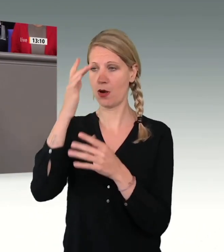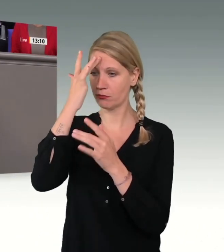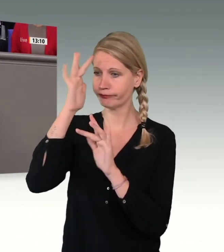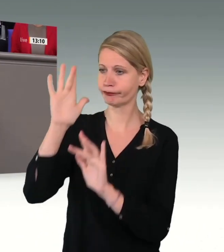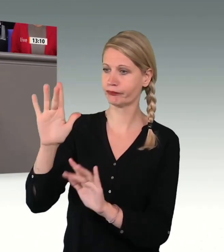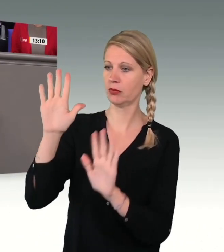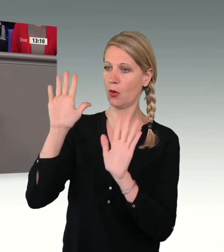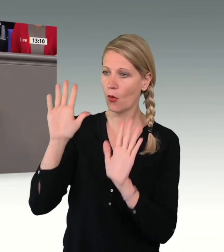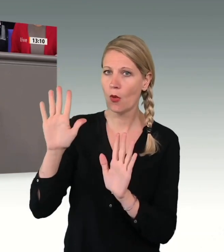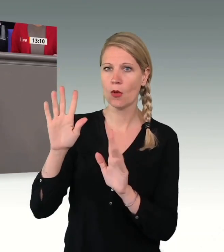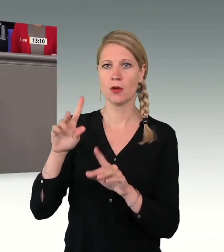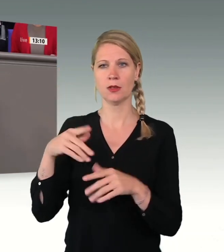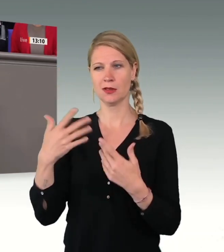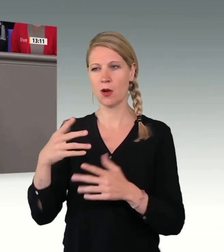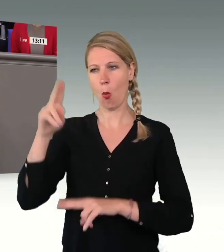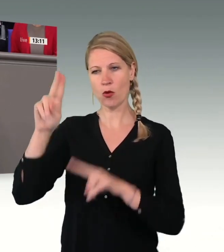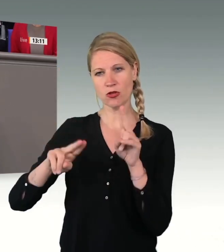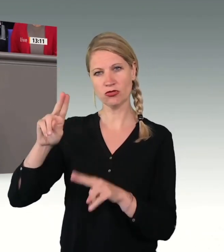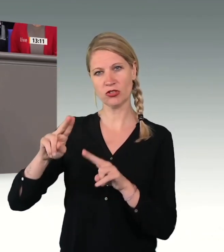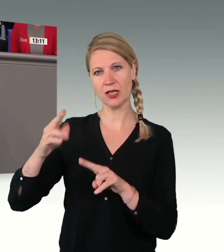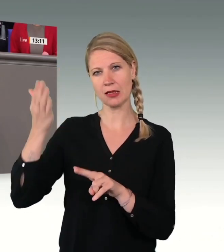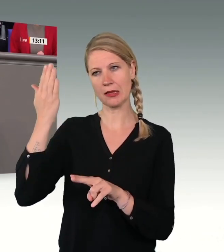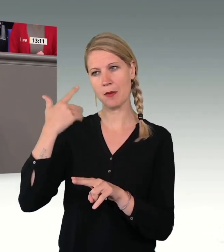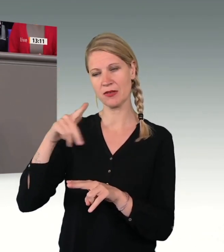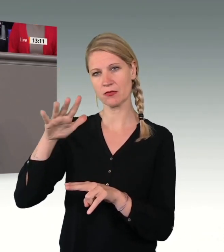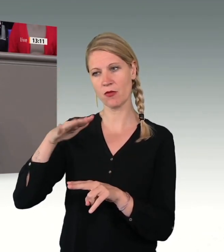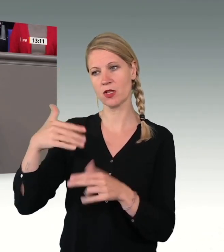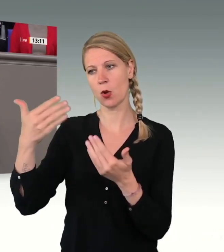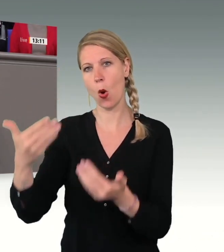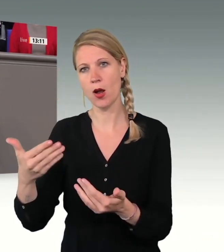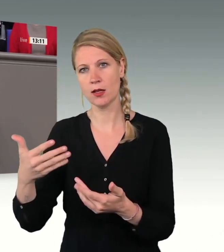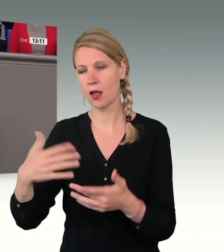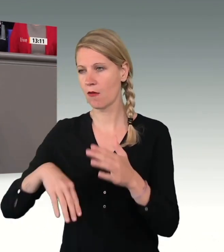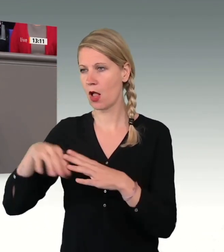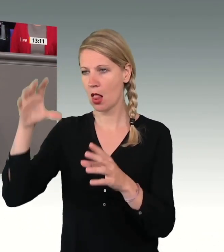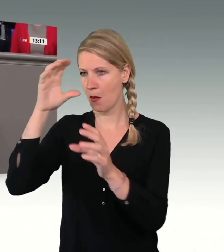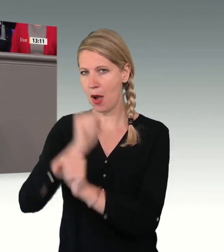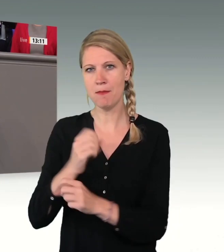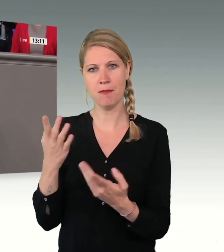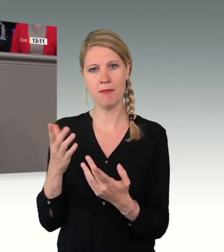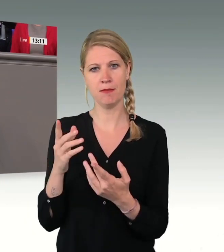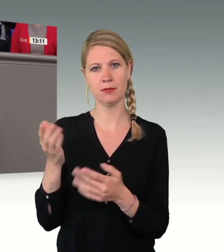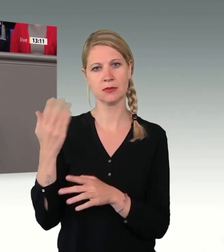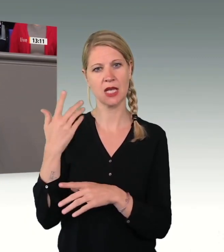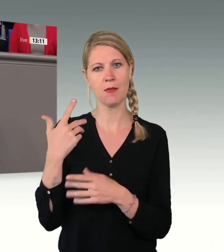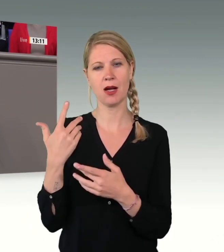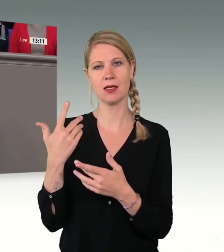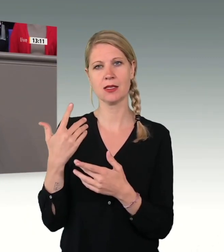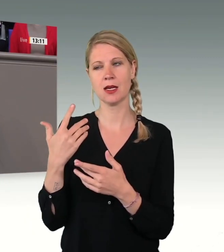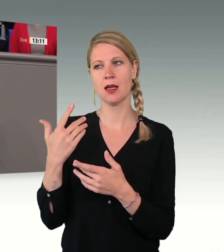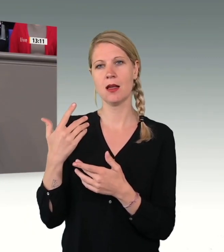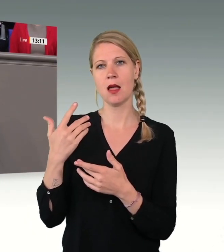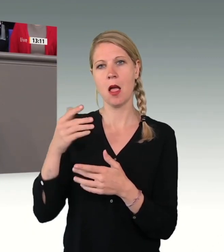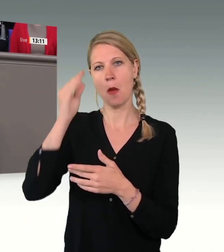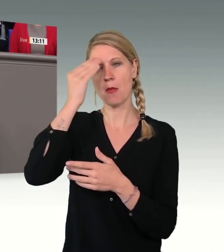Unterschiede so deutlich erkannt haben. Sie haben die Schleppermigranten im Gefolge von Merkels Grenzöffnung abgewehrt